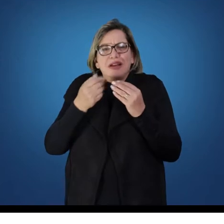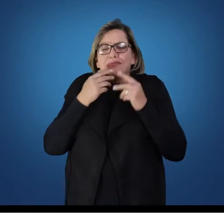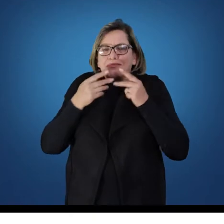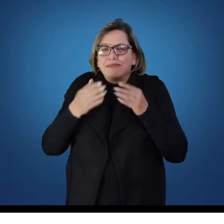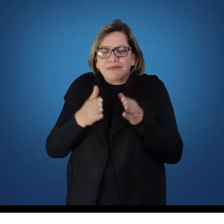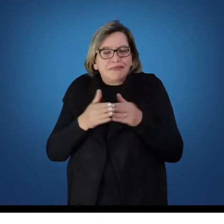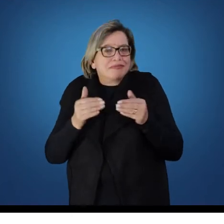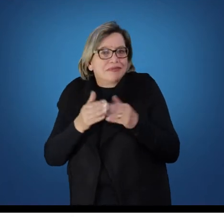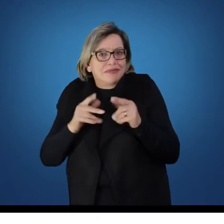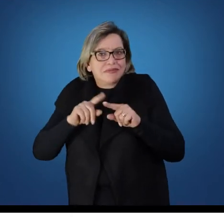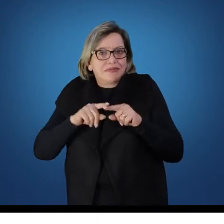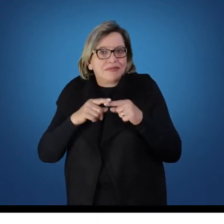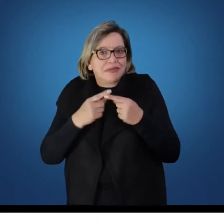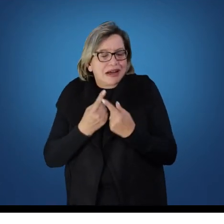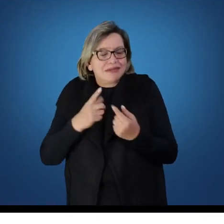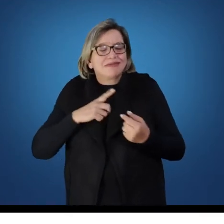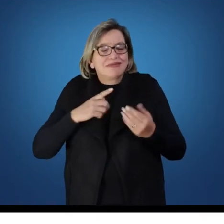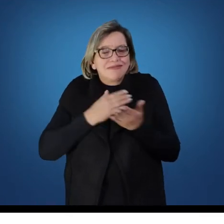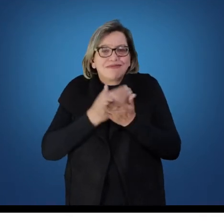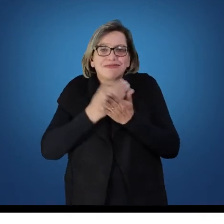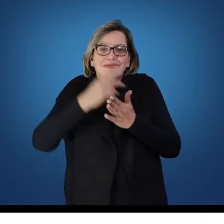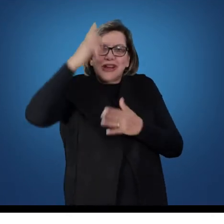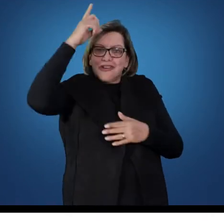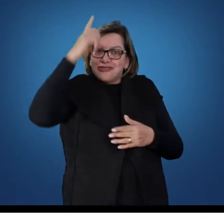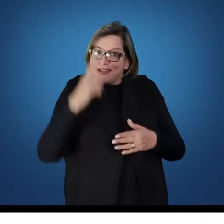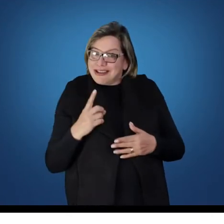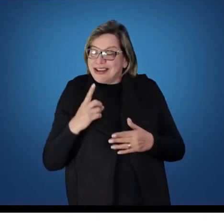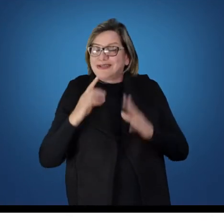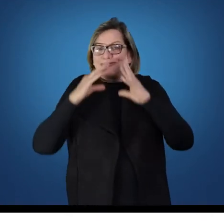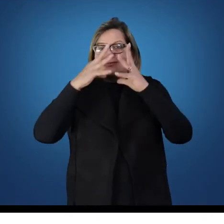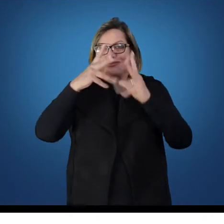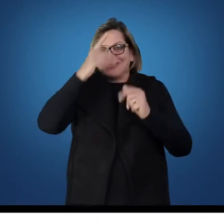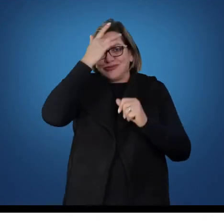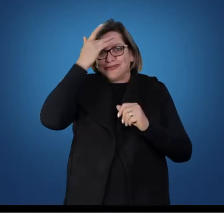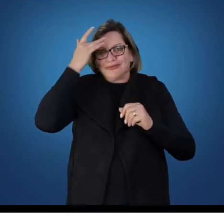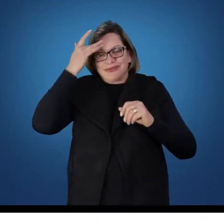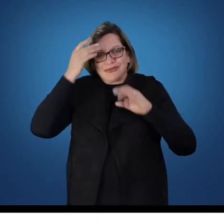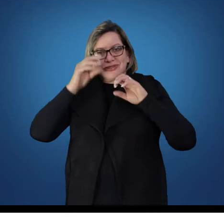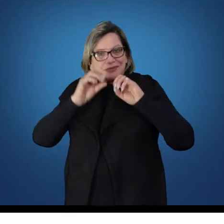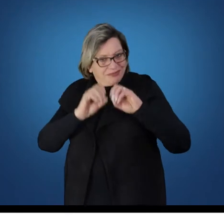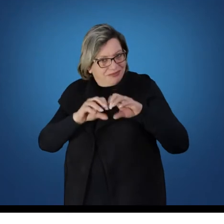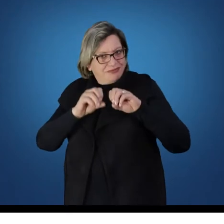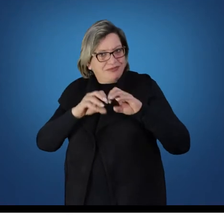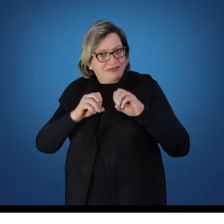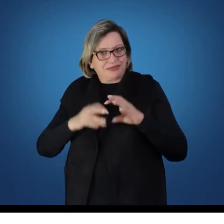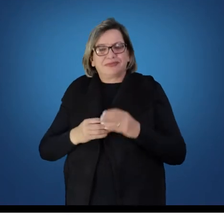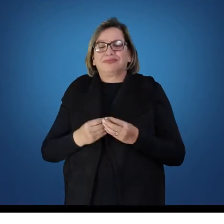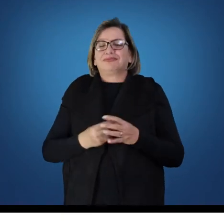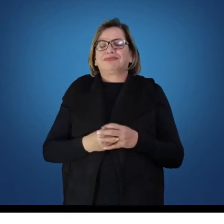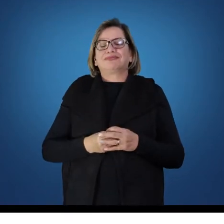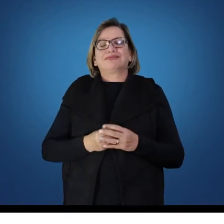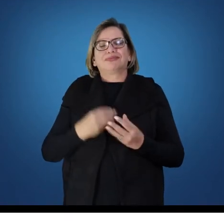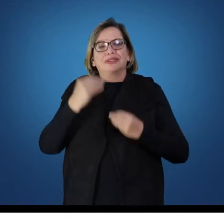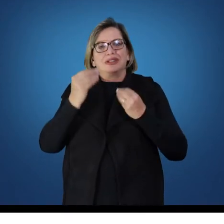Então, já temos um direito garantido na Constituição de 1937, que é o acesso à educação, direito à educação. Direito à educação.